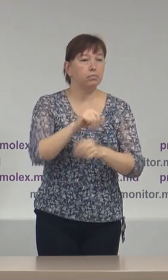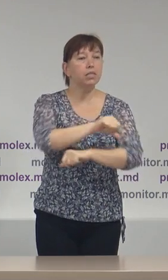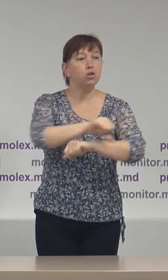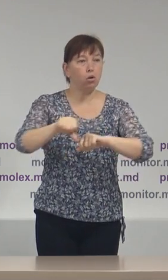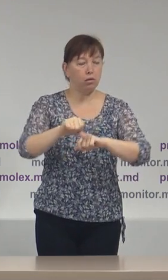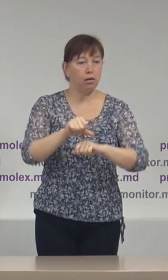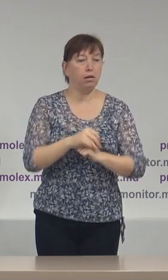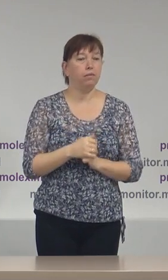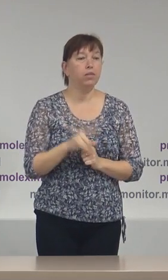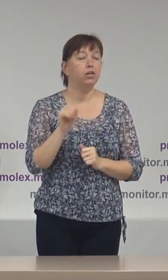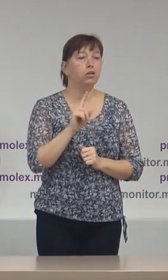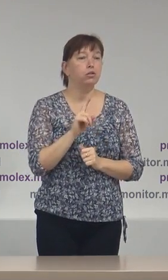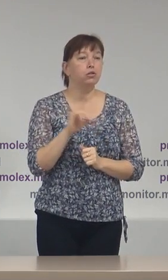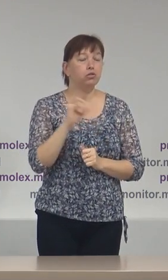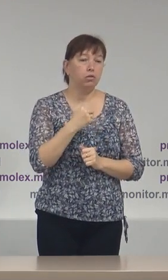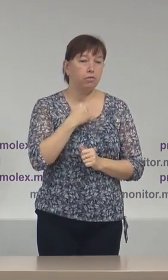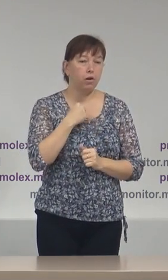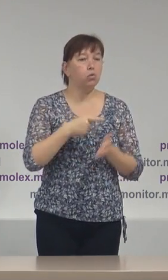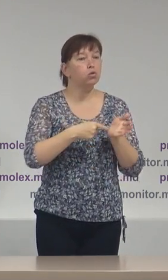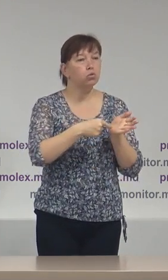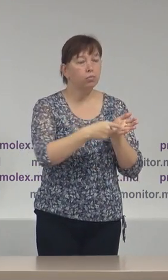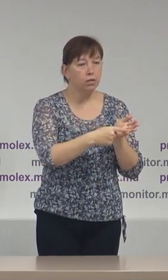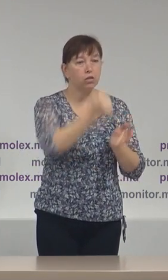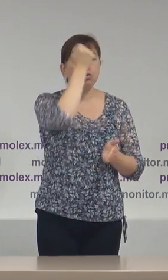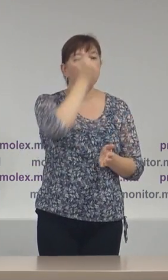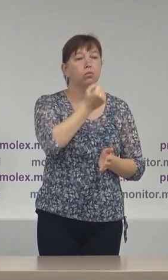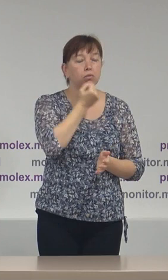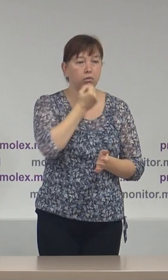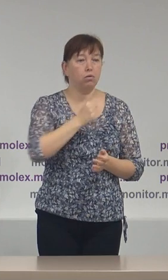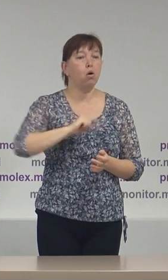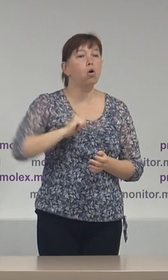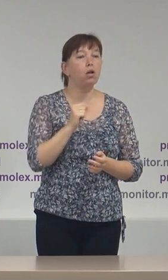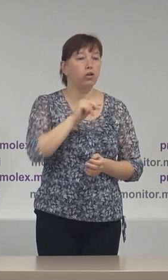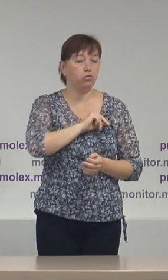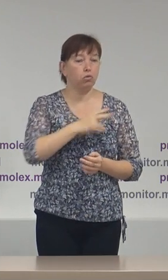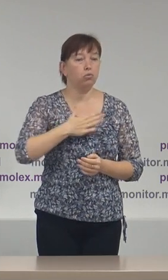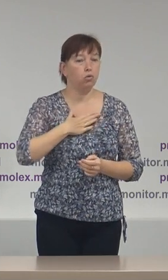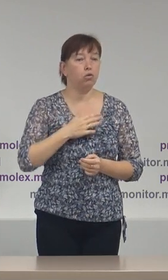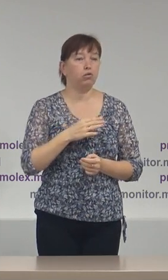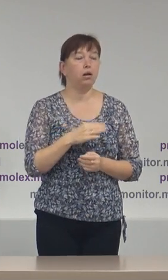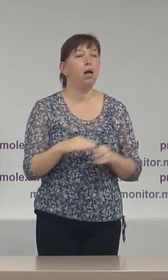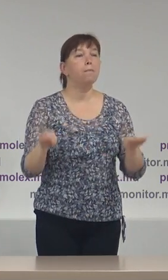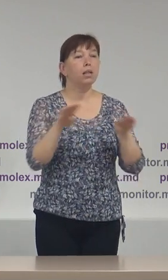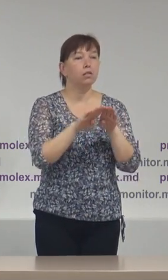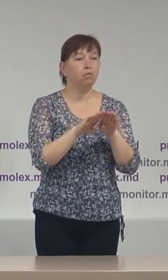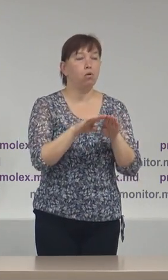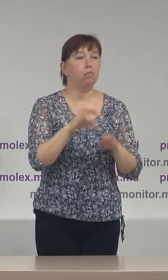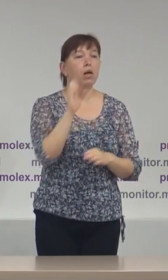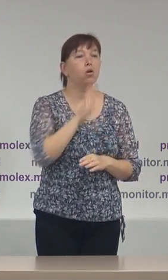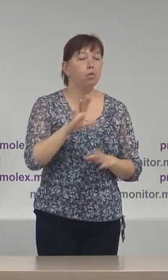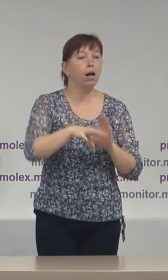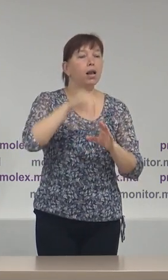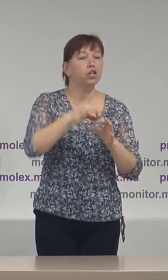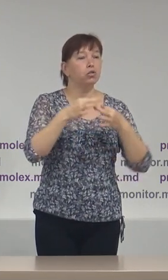rând, vreau să sublinez și să mulțumesc colegilor noștri din Platforma Europeană pentru Alegeri